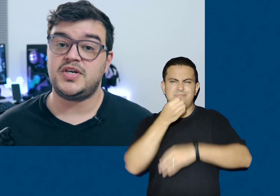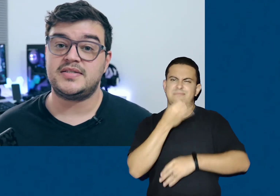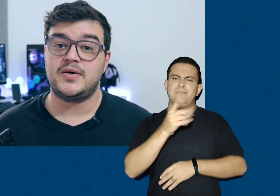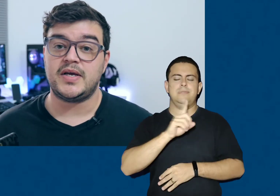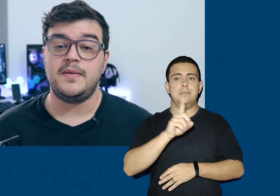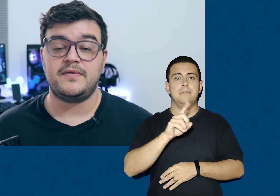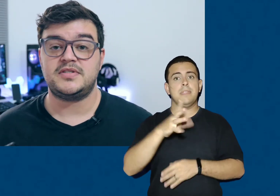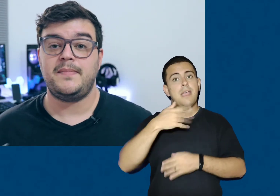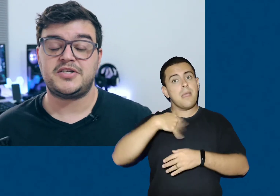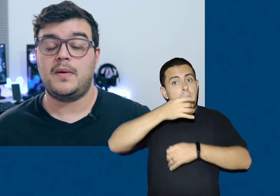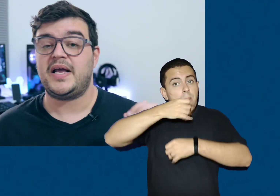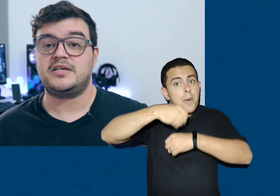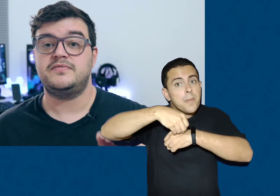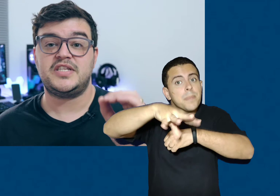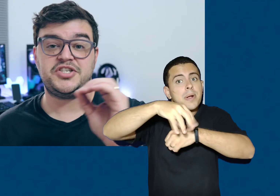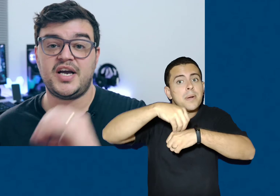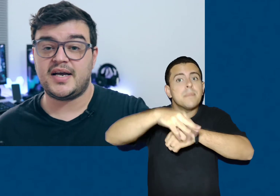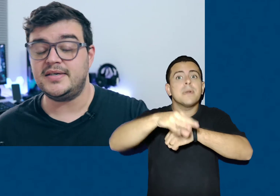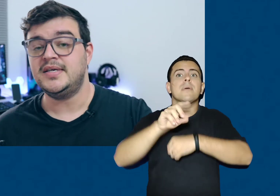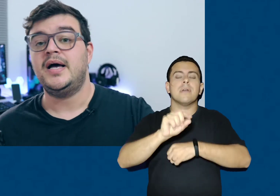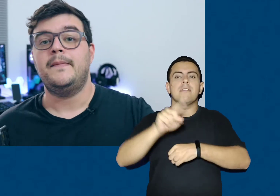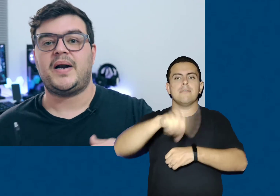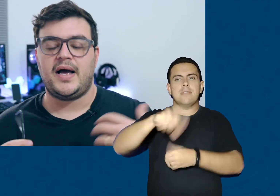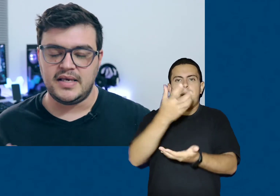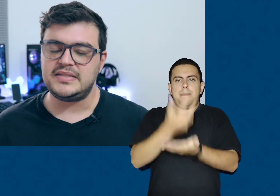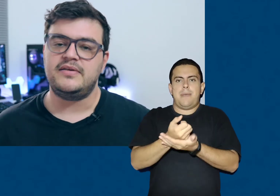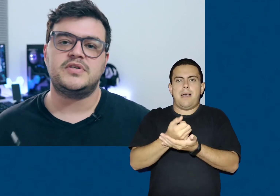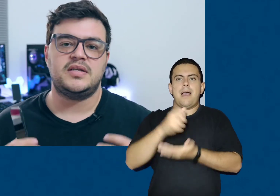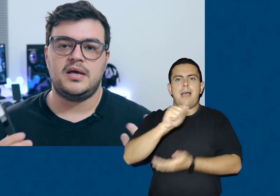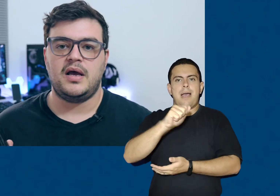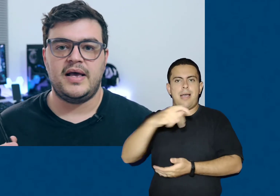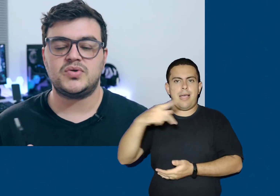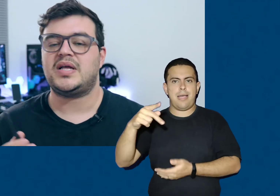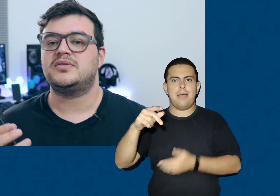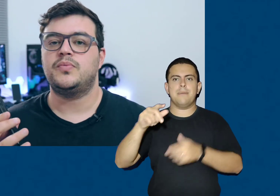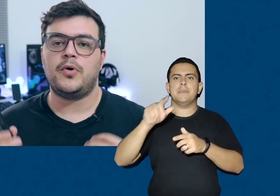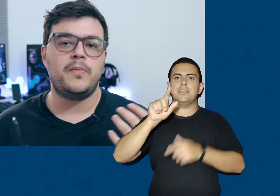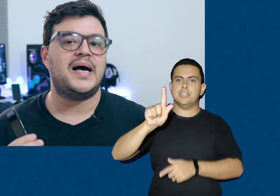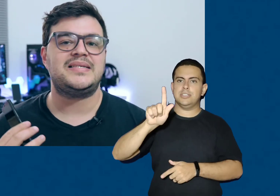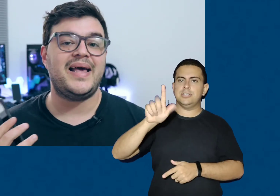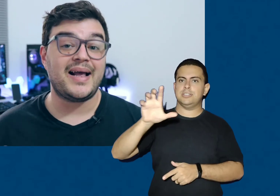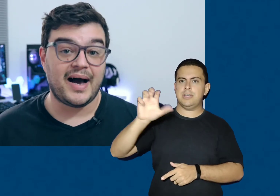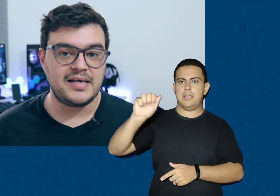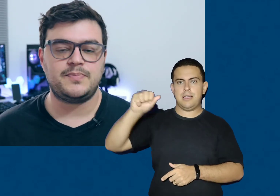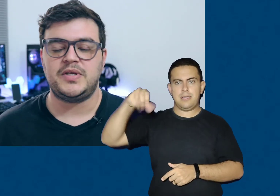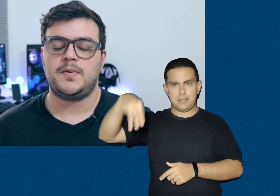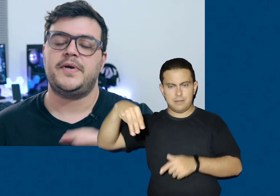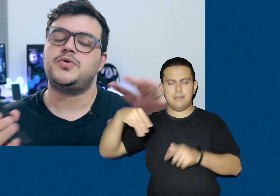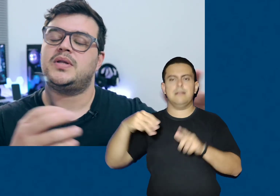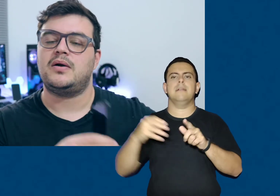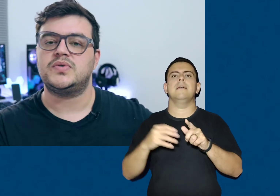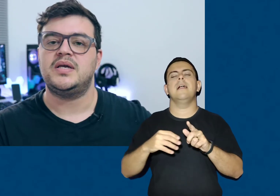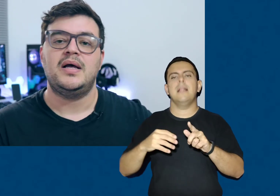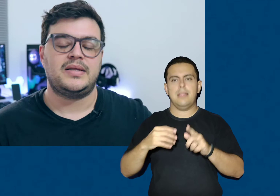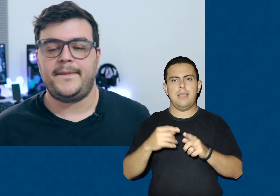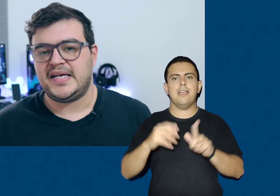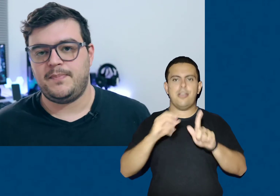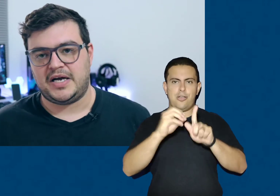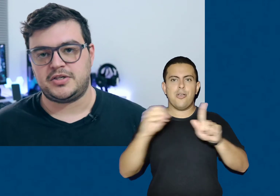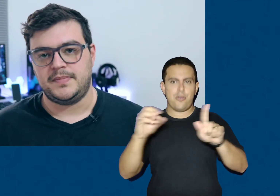sugestão aqui para você baixar o aplicativo da Gcam, para aí sim você ter resultados um pouco mais legais, principalmente quando a luz está mais baixa,